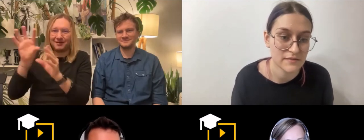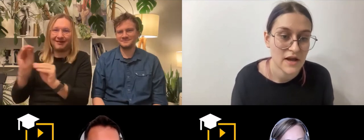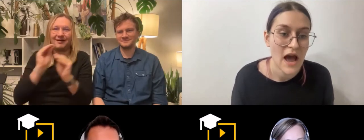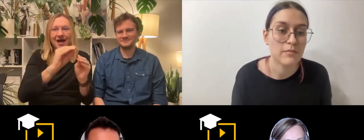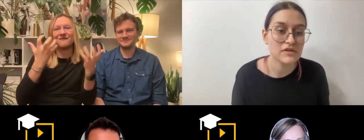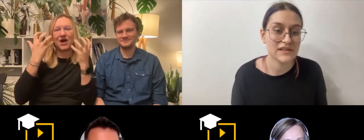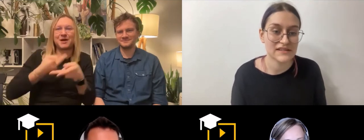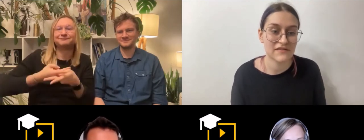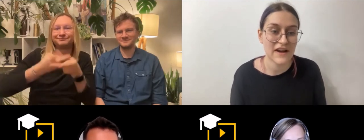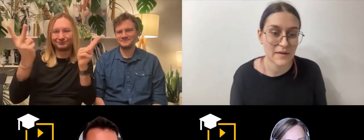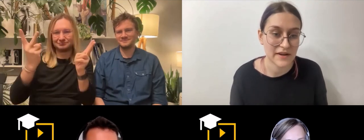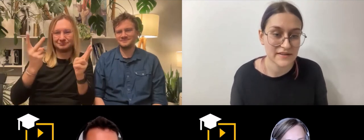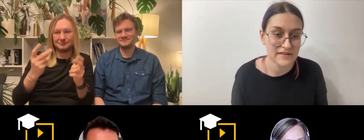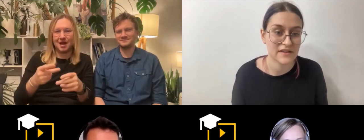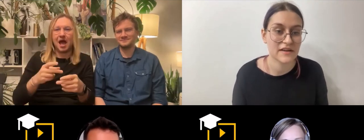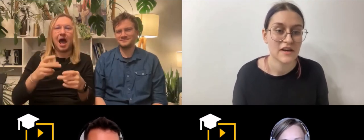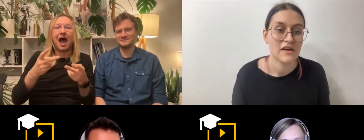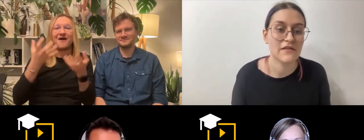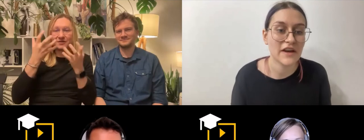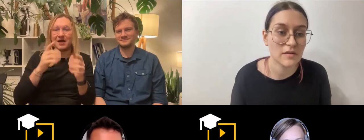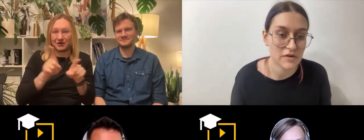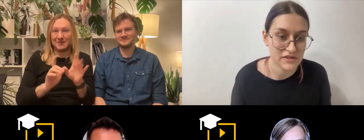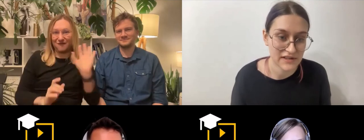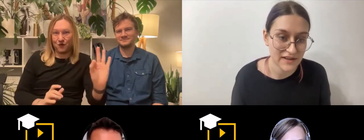a później jest fragment w wiadomościach